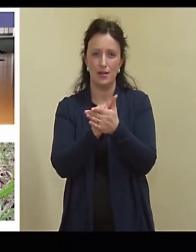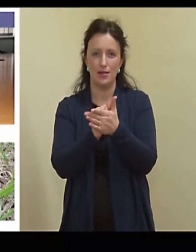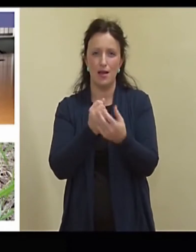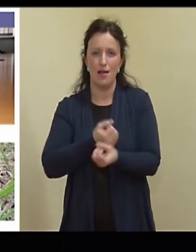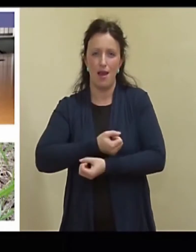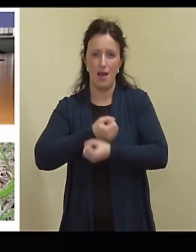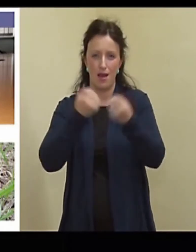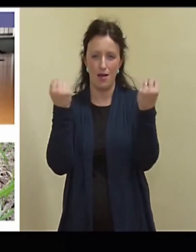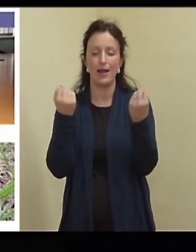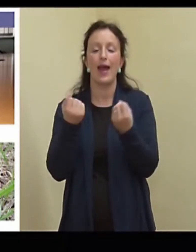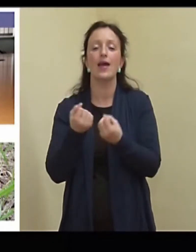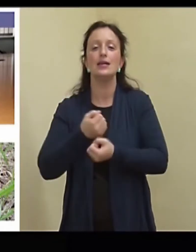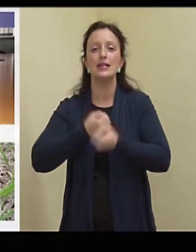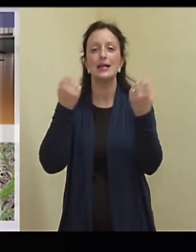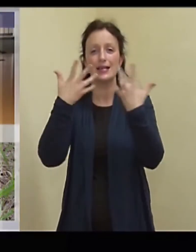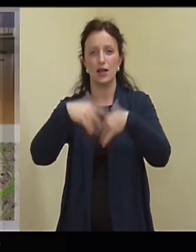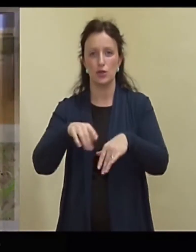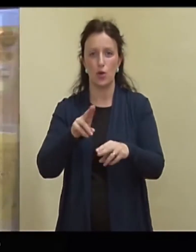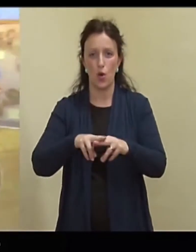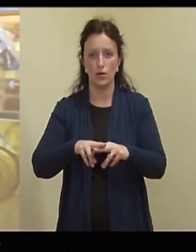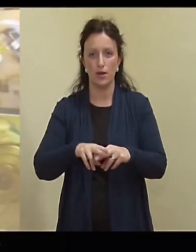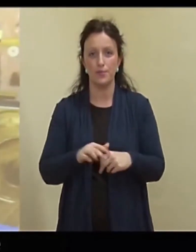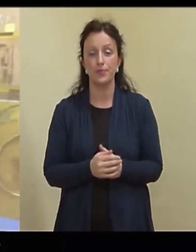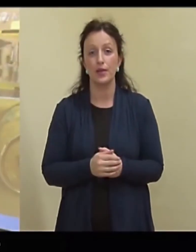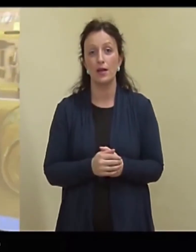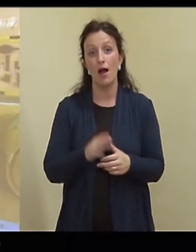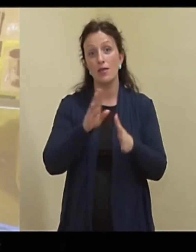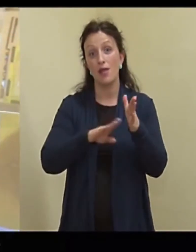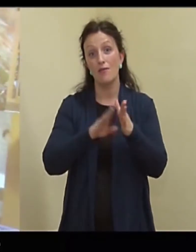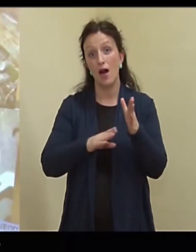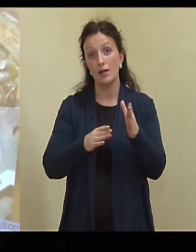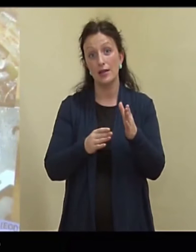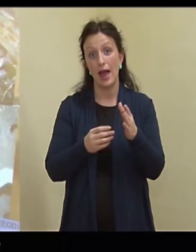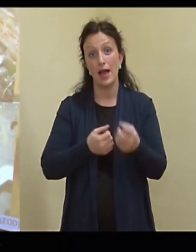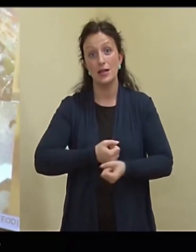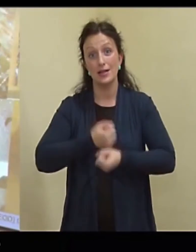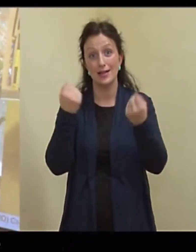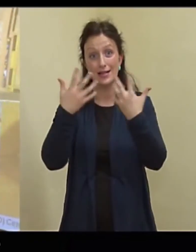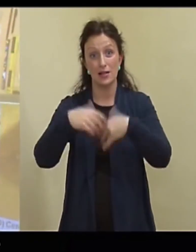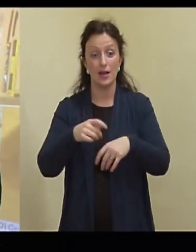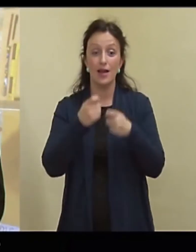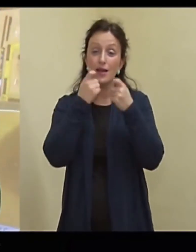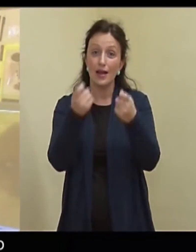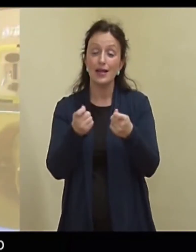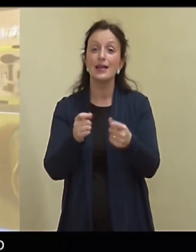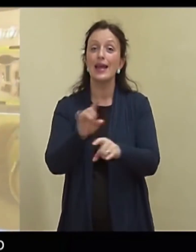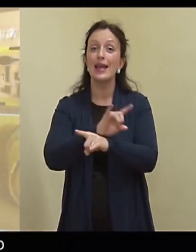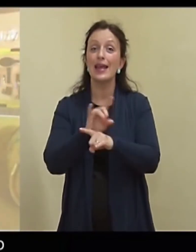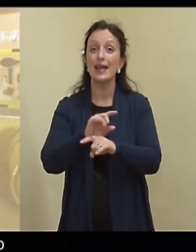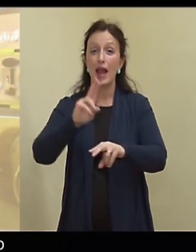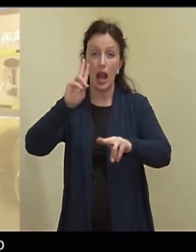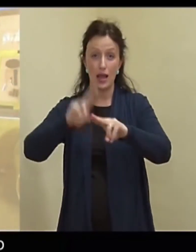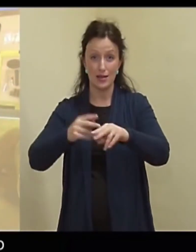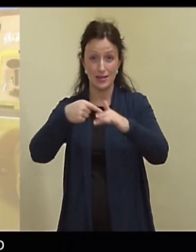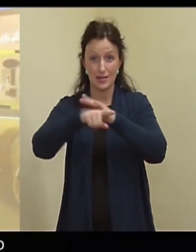erinevad, kuidas nad siin tehtud on. Kelle jaoks te eesti tavanele lõhke seadeldis, eks, teen panen iirelõksu sisse, panen lõhkainet